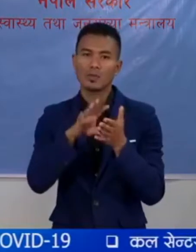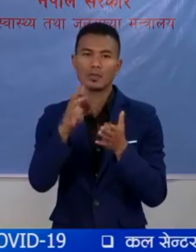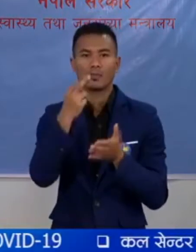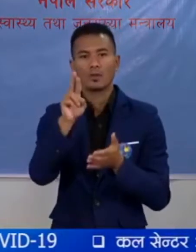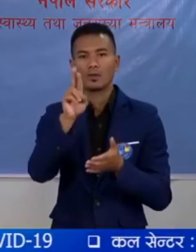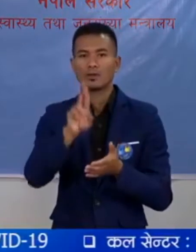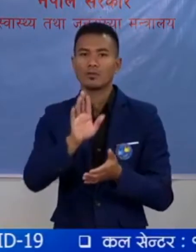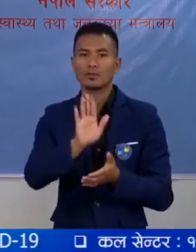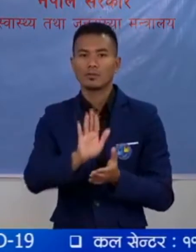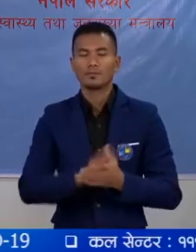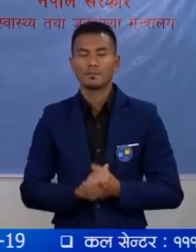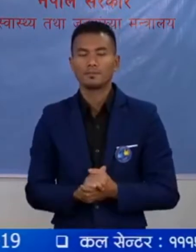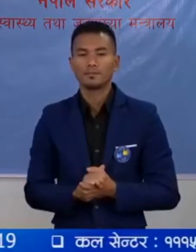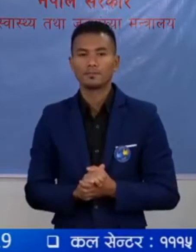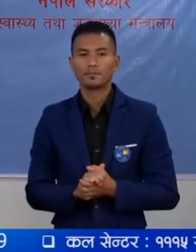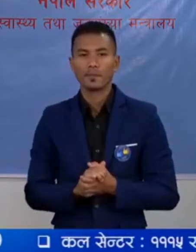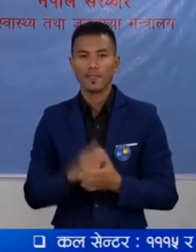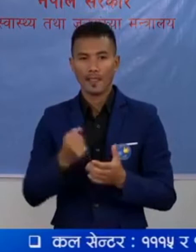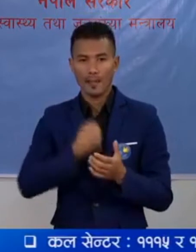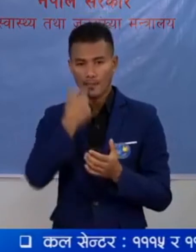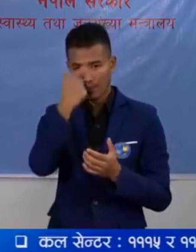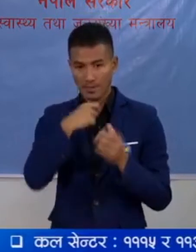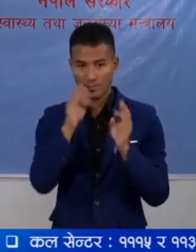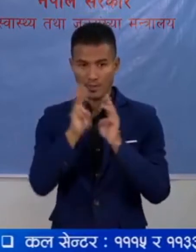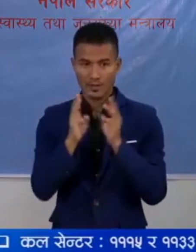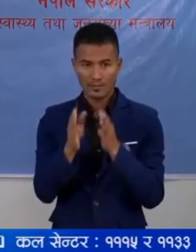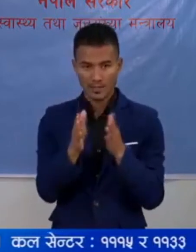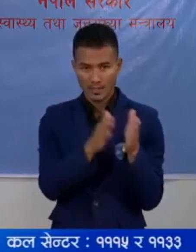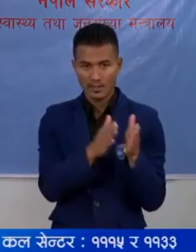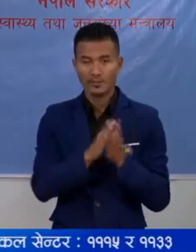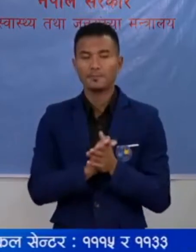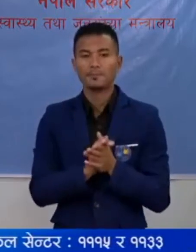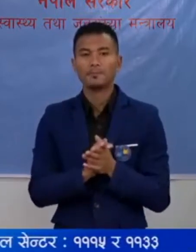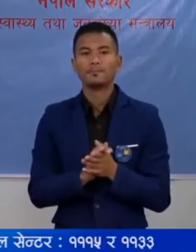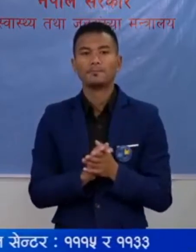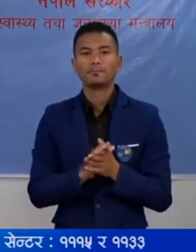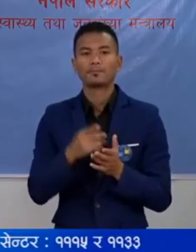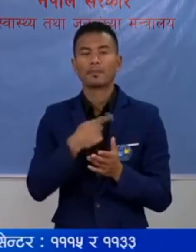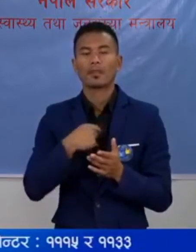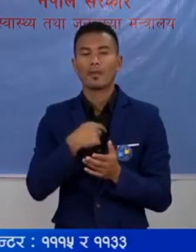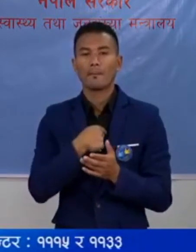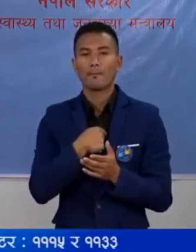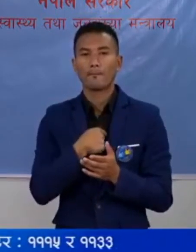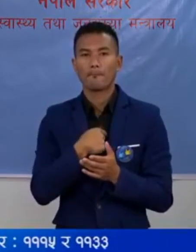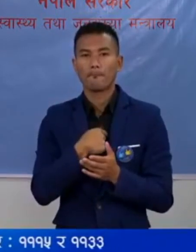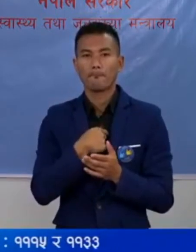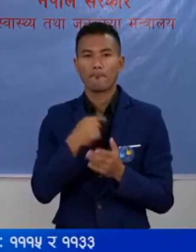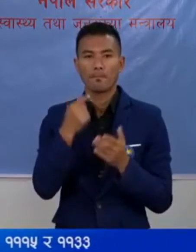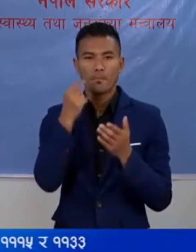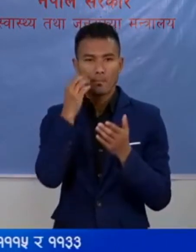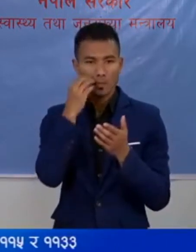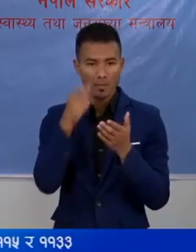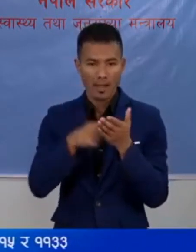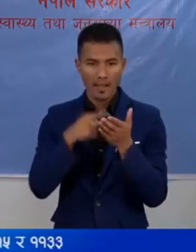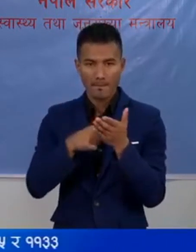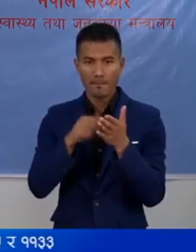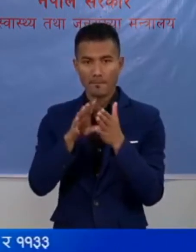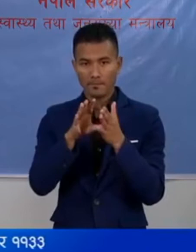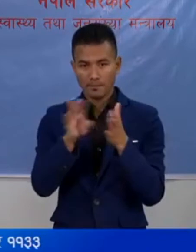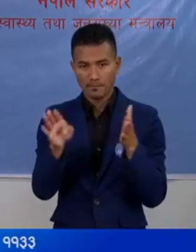छा। यो सो मुल्यांकन बाहेक। आमरो एप्लिकेशन बाट